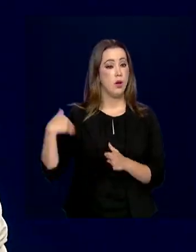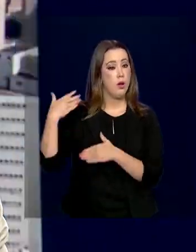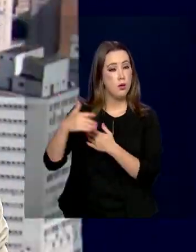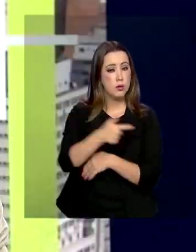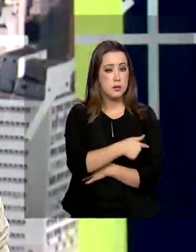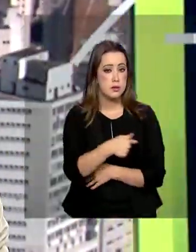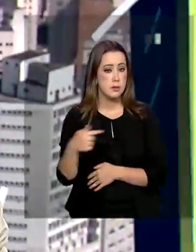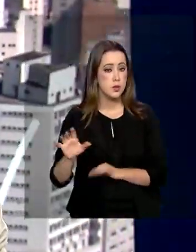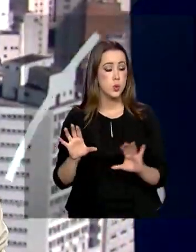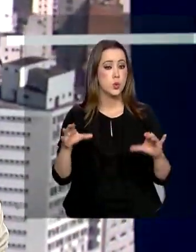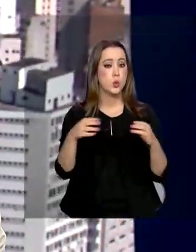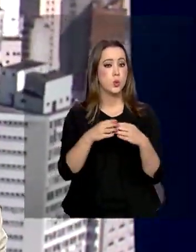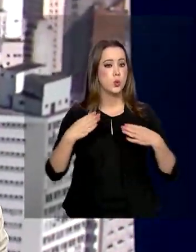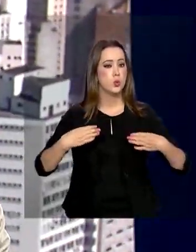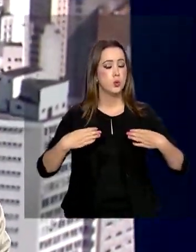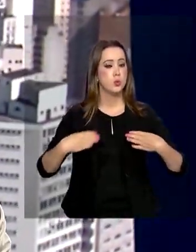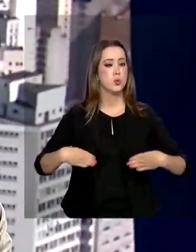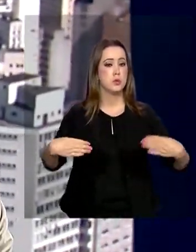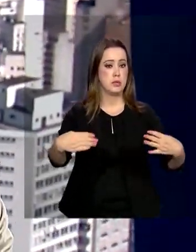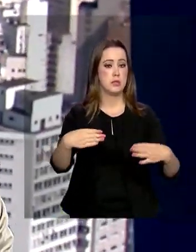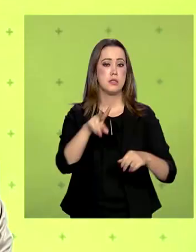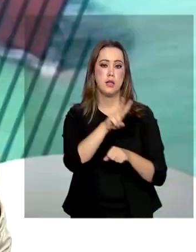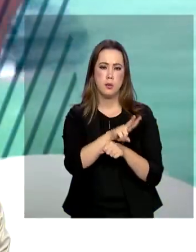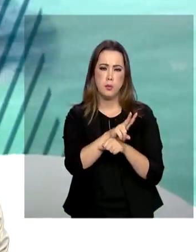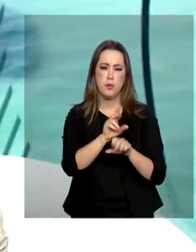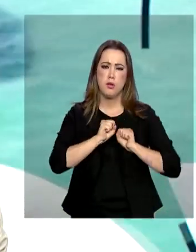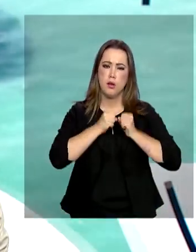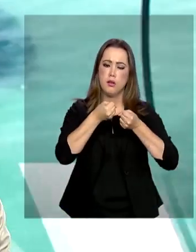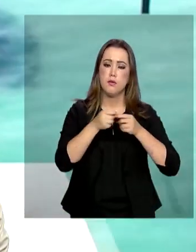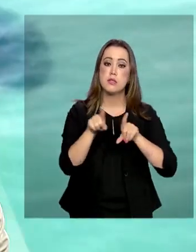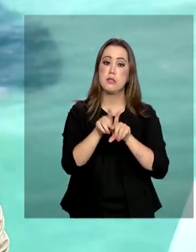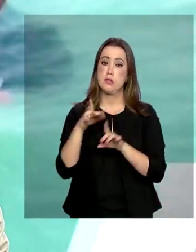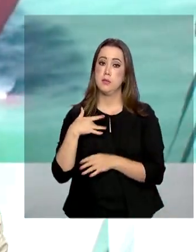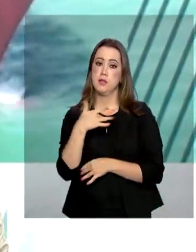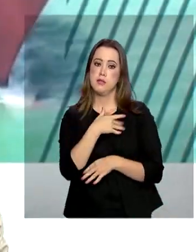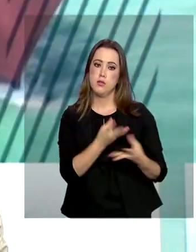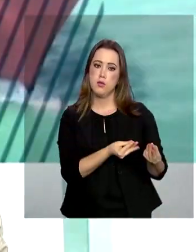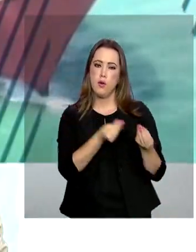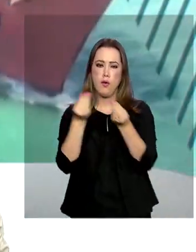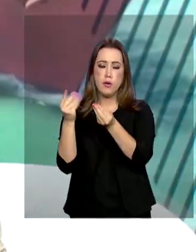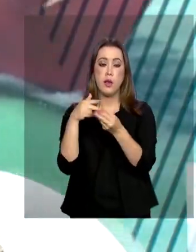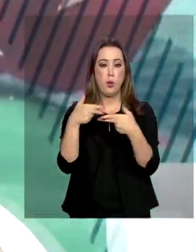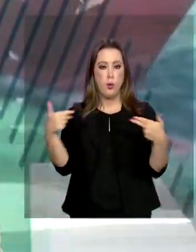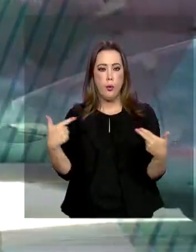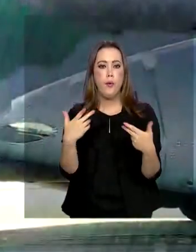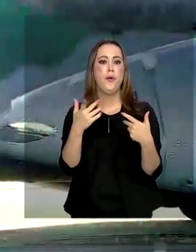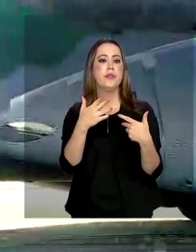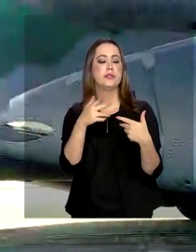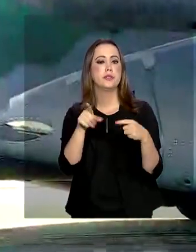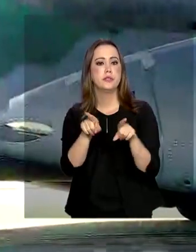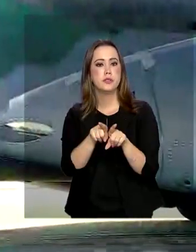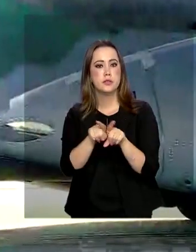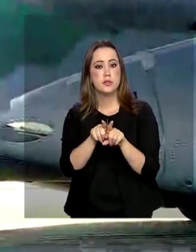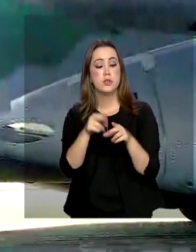dessa semana, uma comitiva dos Ministérios da Defesa e da Saúde vai levar equipamentos médicos,